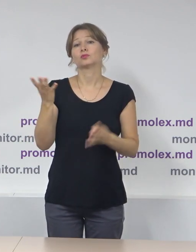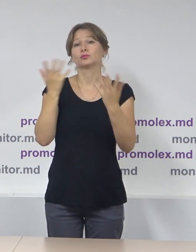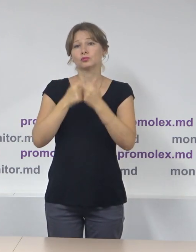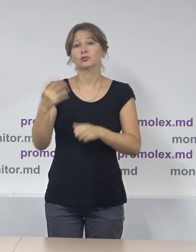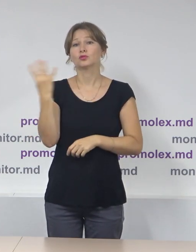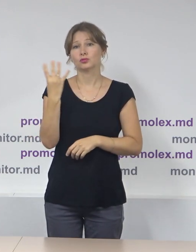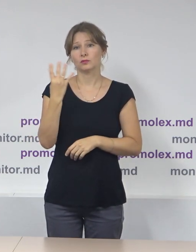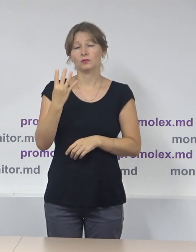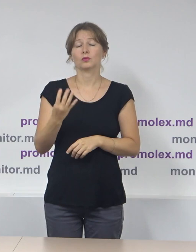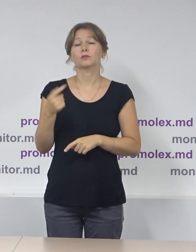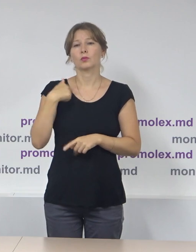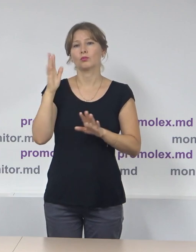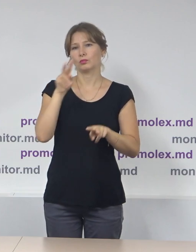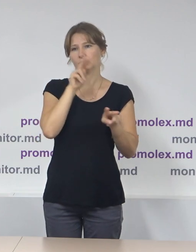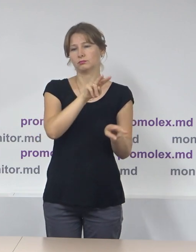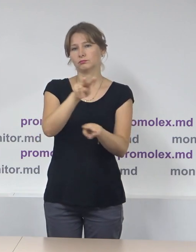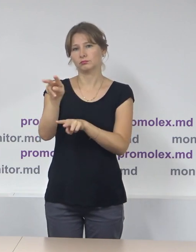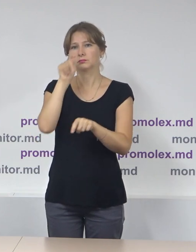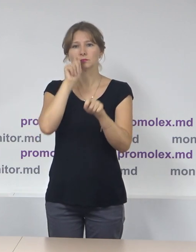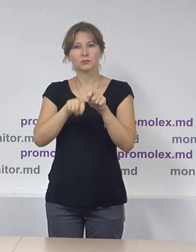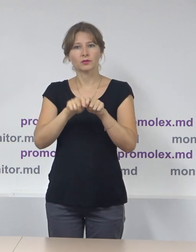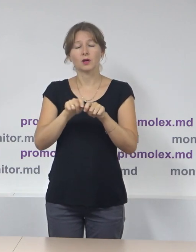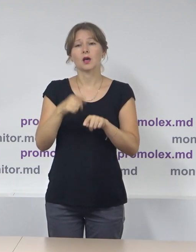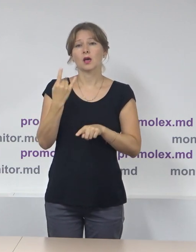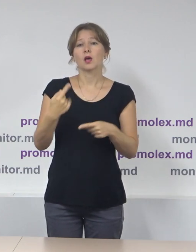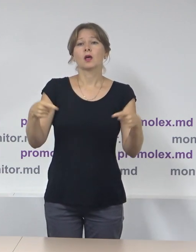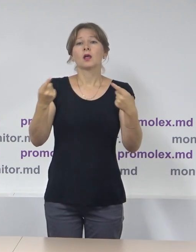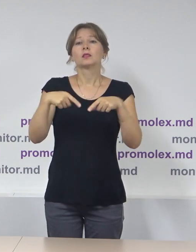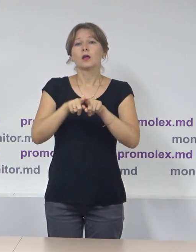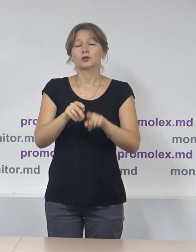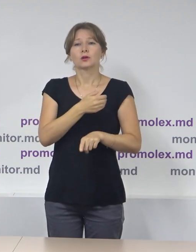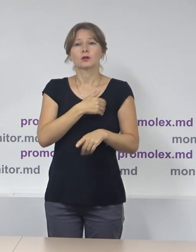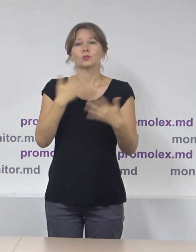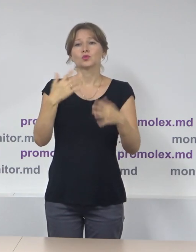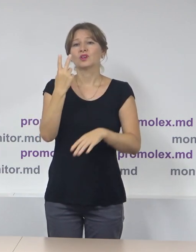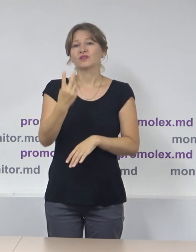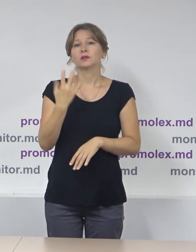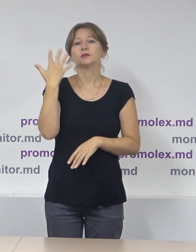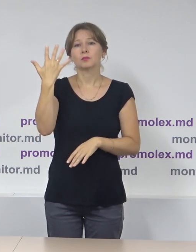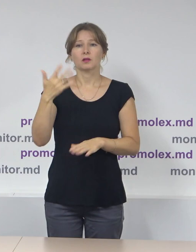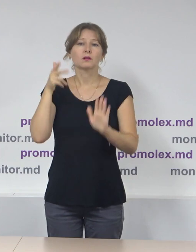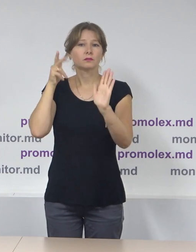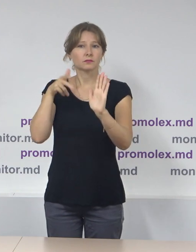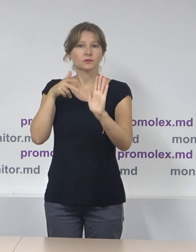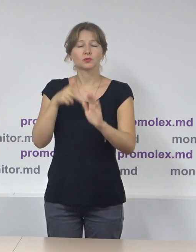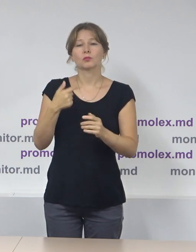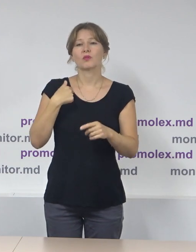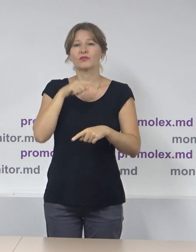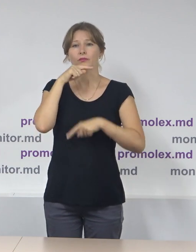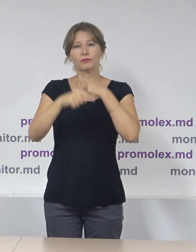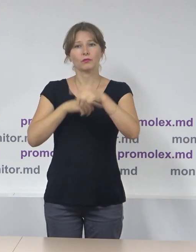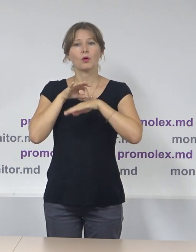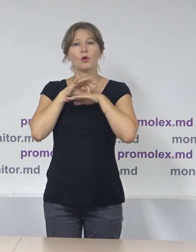gen pe care îl vom monitoriza. Totodată precizăm că suntem deja la 25-a emisiunii de observare pe care o organizăm